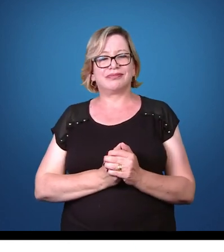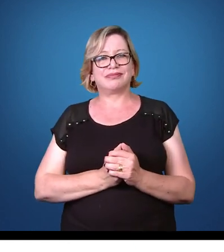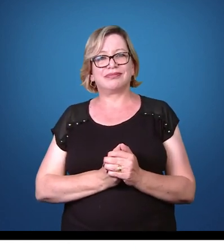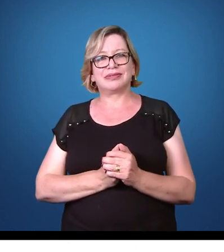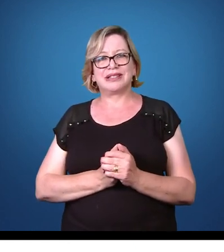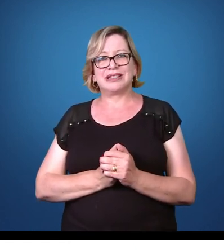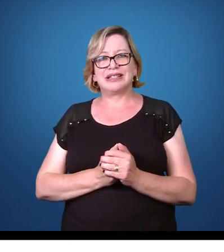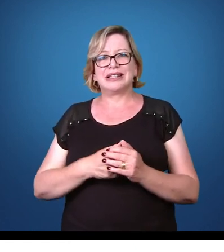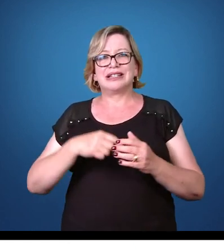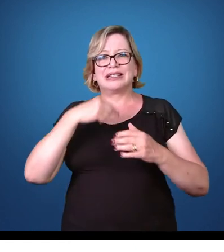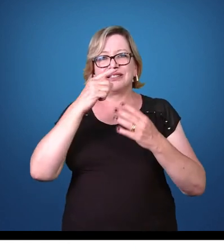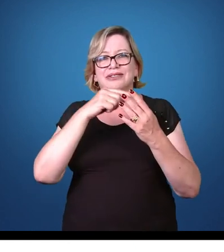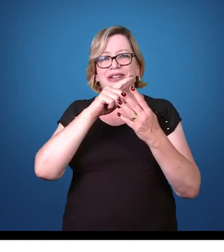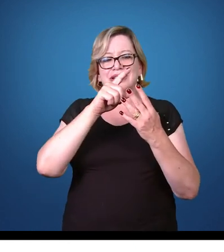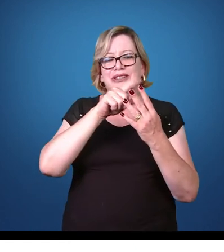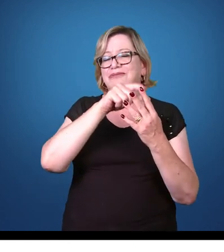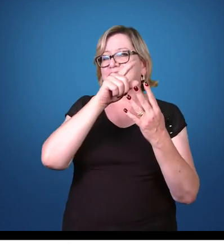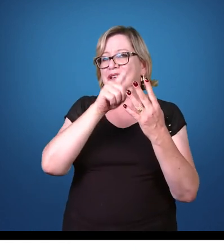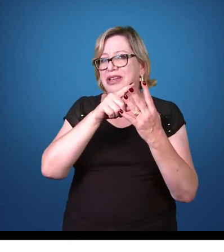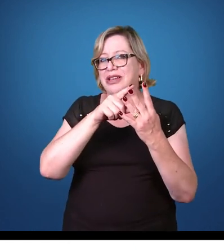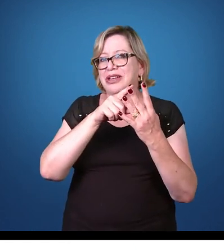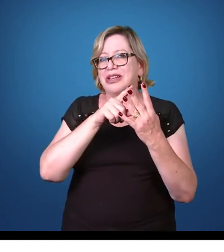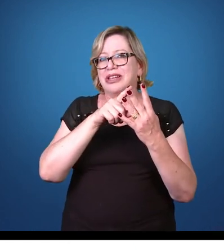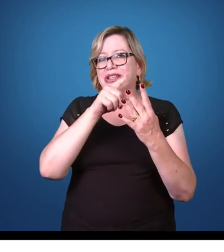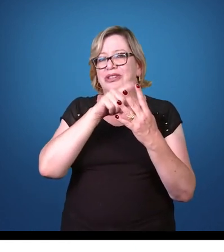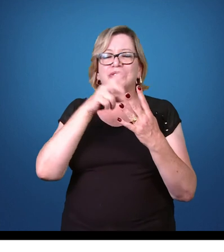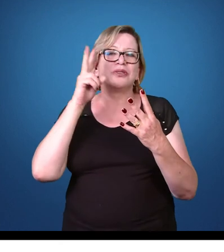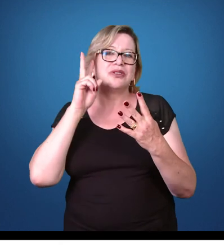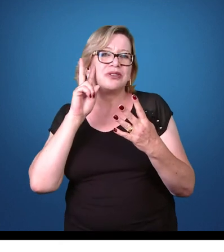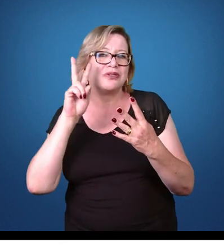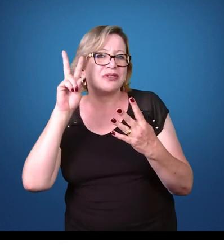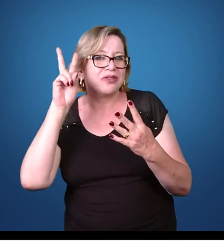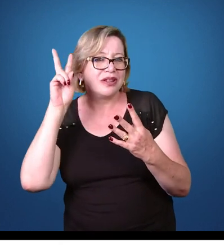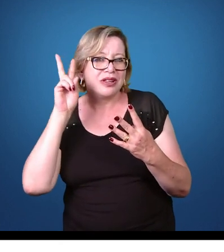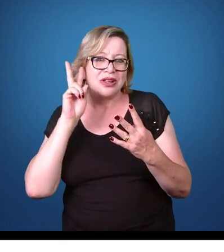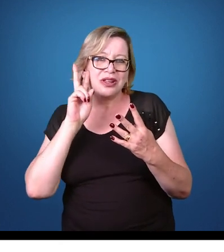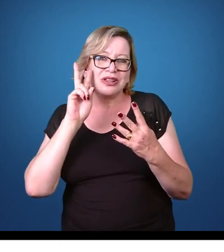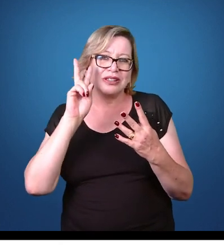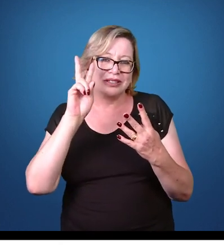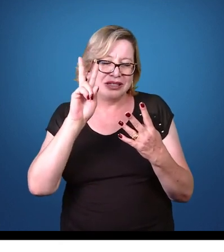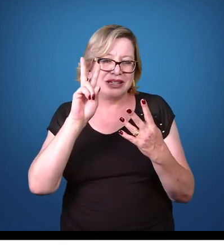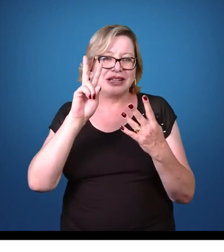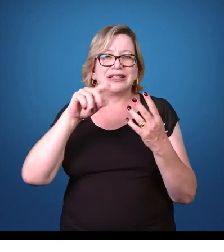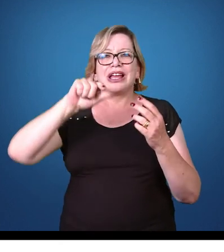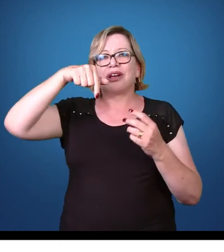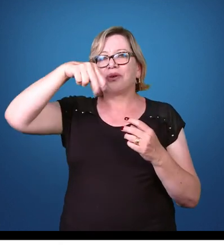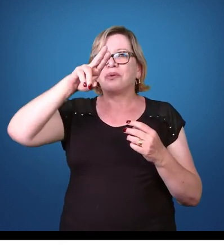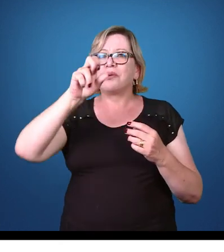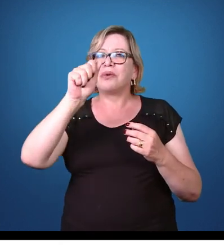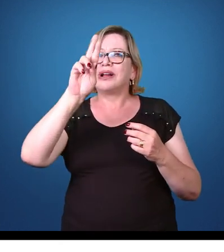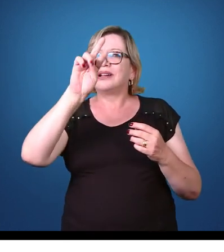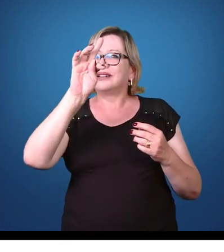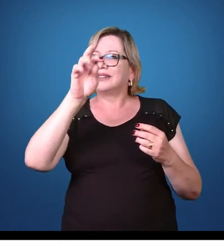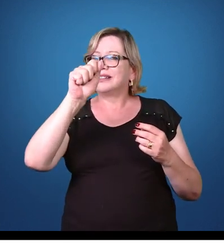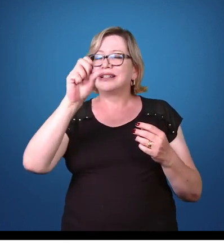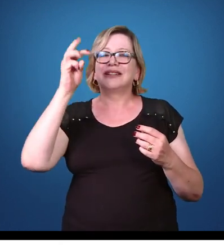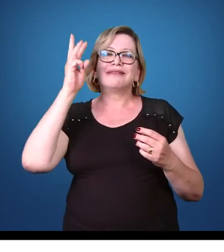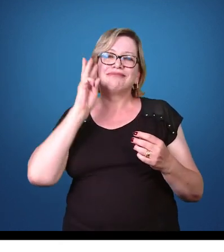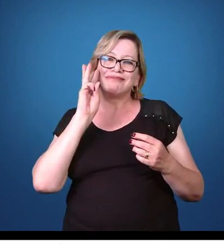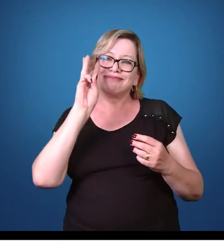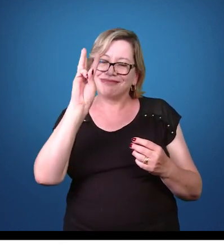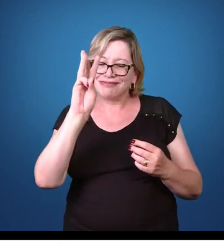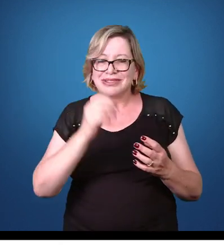Terça maligna e benigna de 2 em 2 dias a quartan de 3 em 3 dias. Bom,